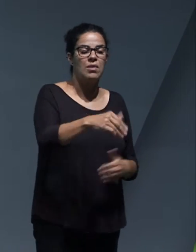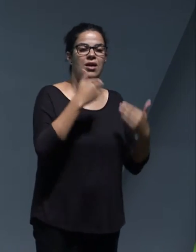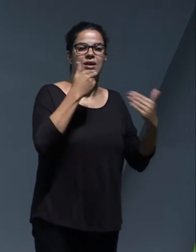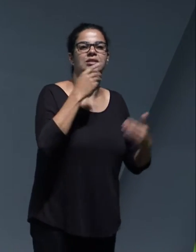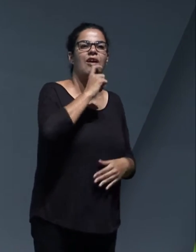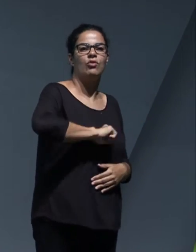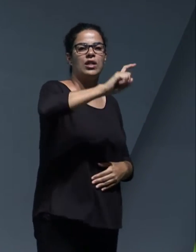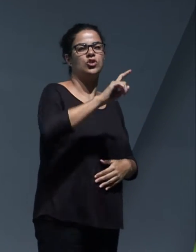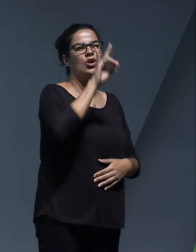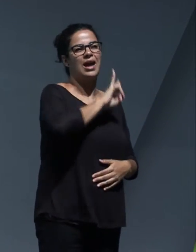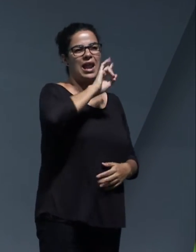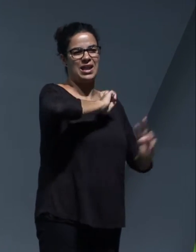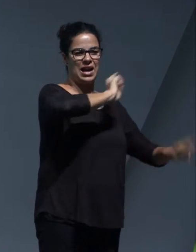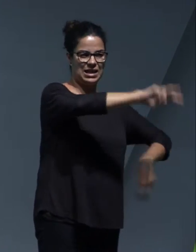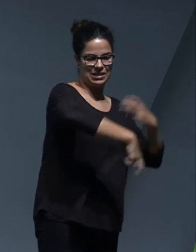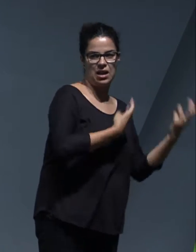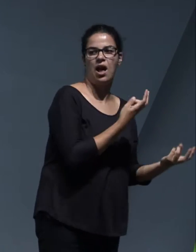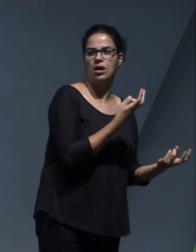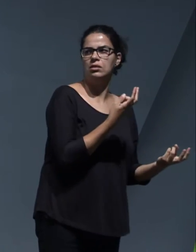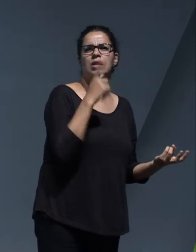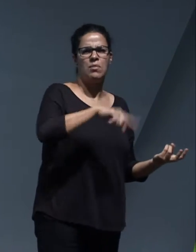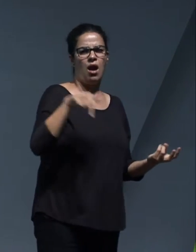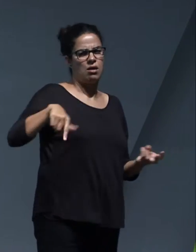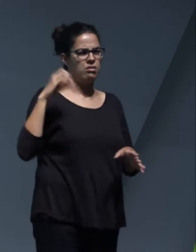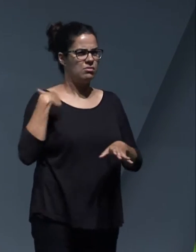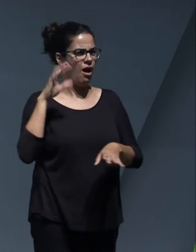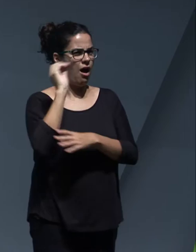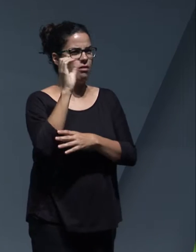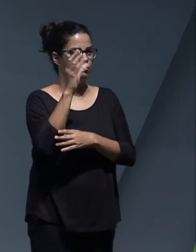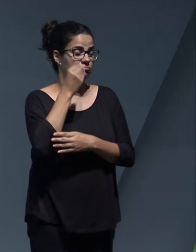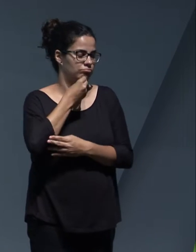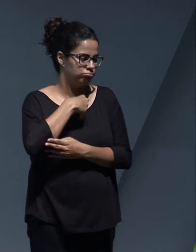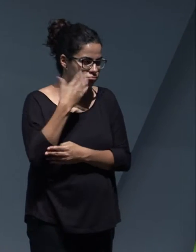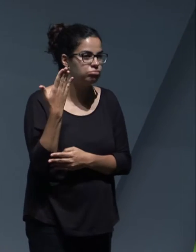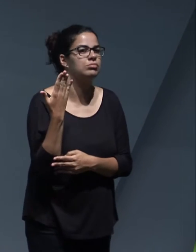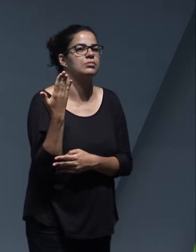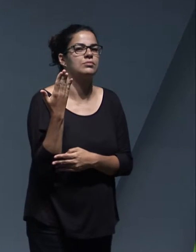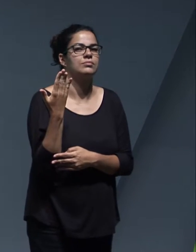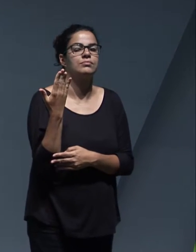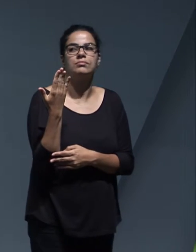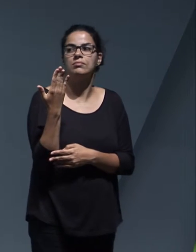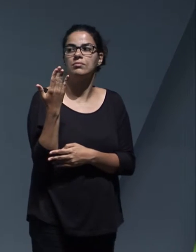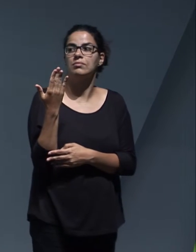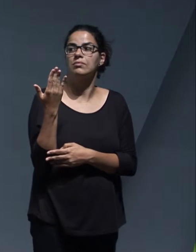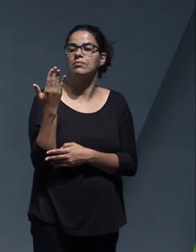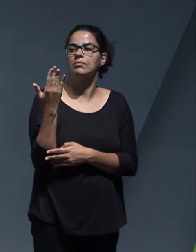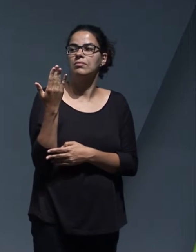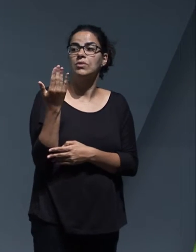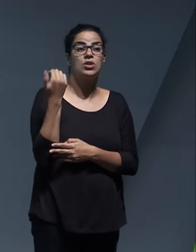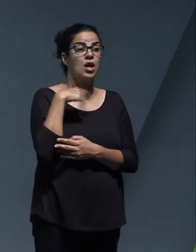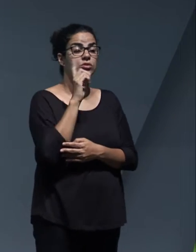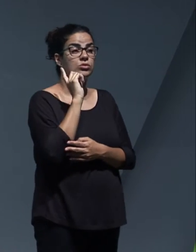en la persona de Carlota, que hoy ha hecho aquí una exposición también magnífica, pues lo que, dándole tres pinceladas, fueron capaces de